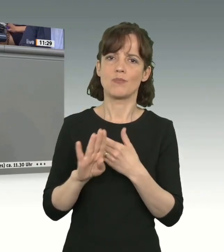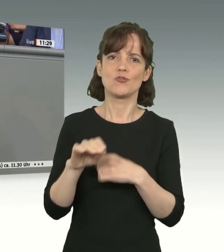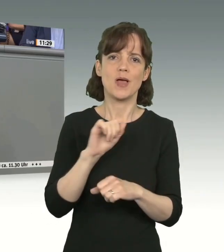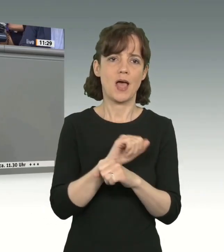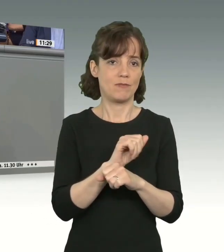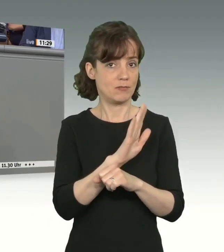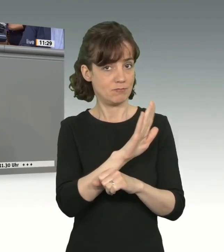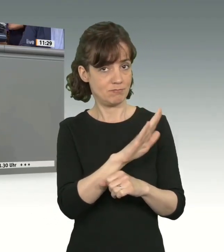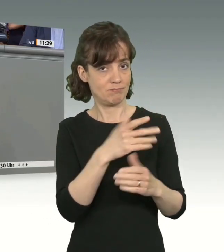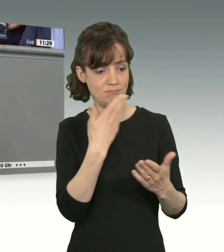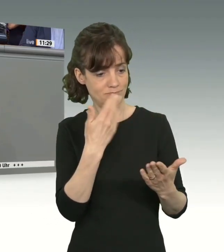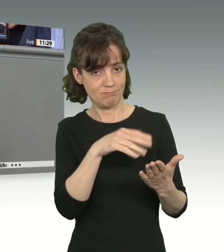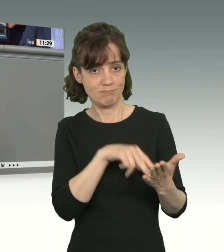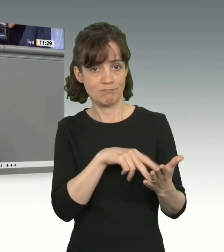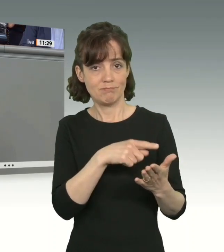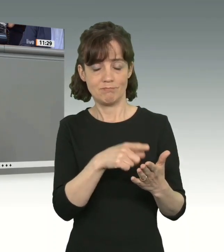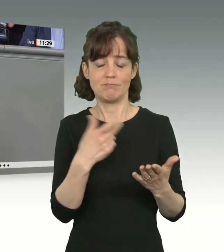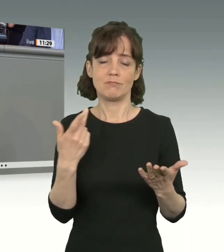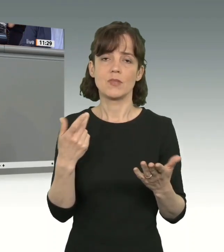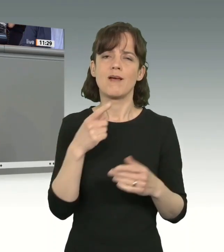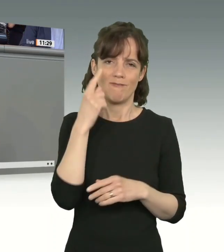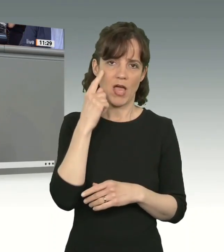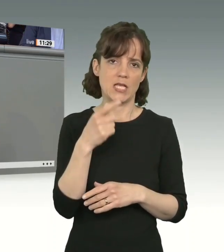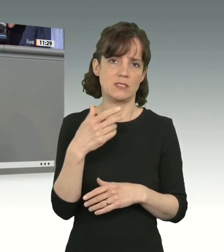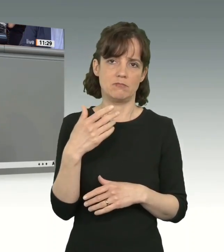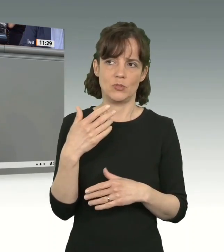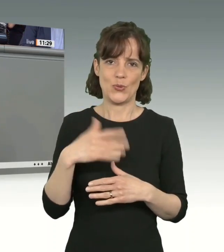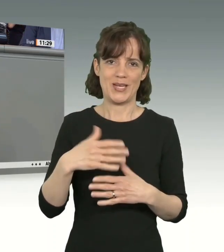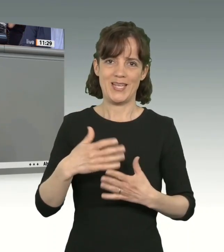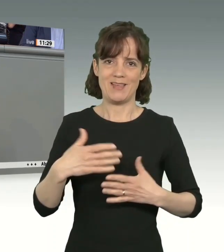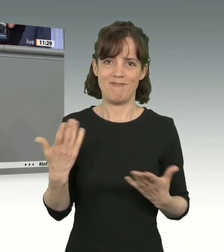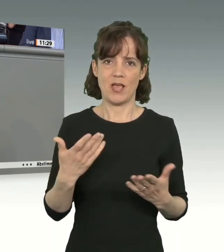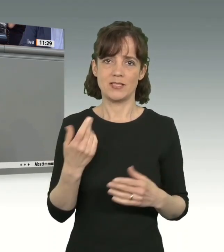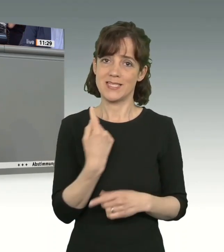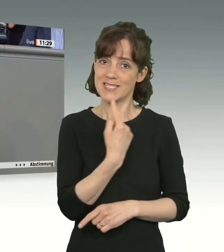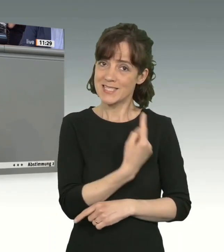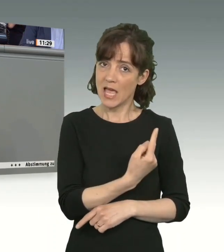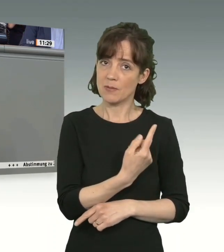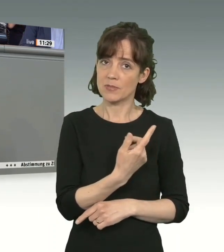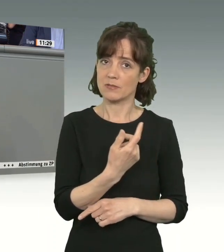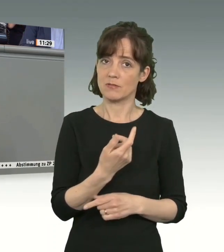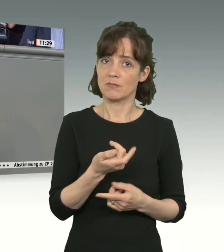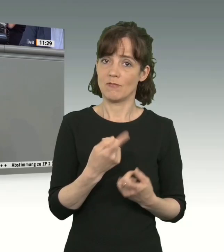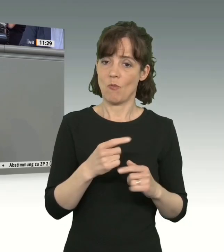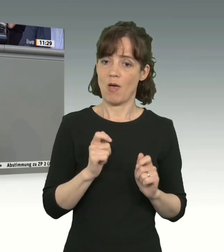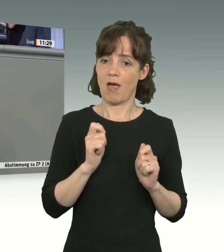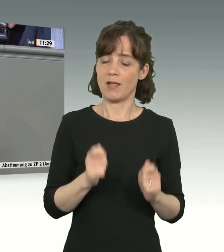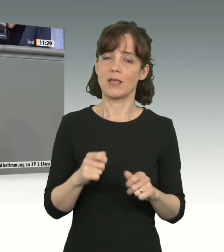Ihres GEs, hier anzuordnen. Sie wissen noch nicht einmal, was Sie selbst aus diesem Antrag der